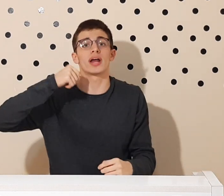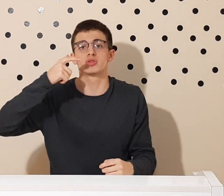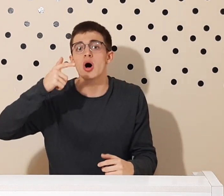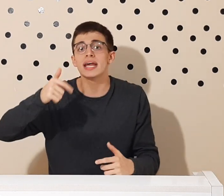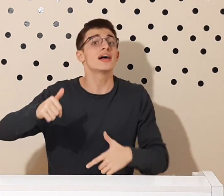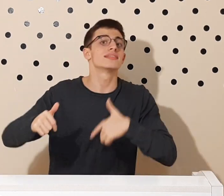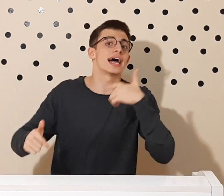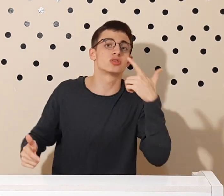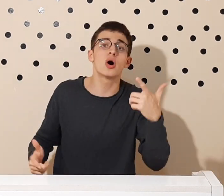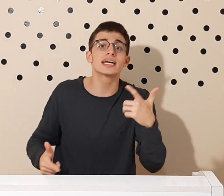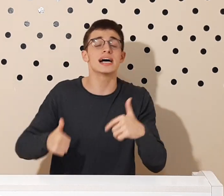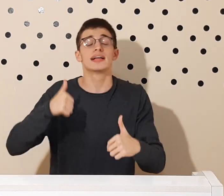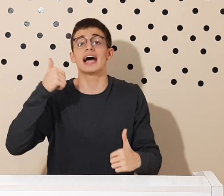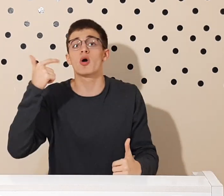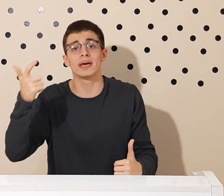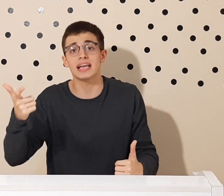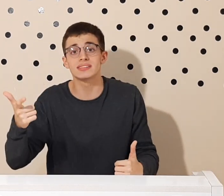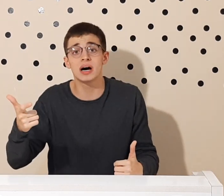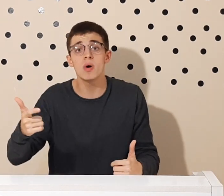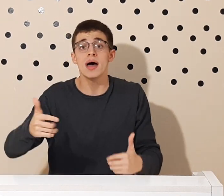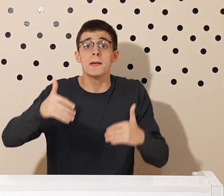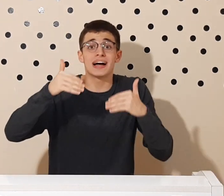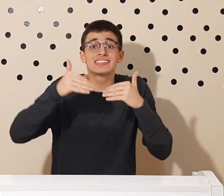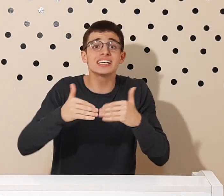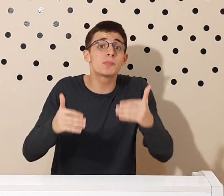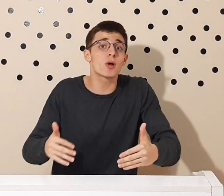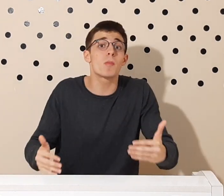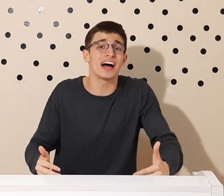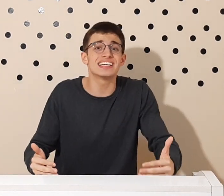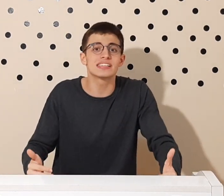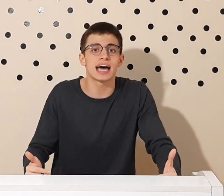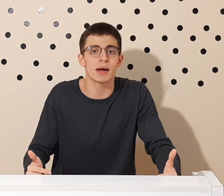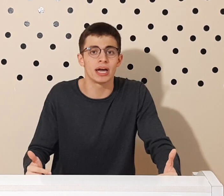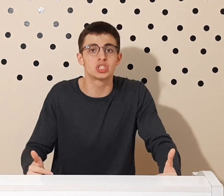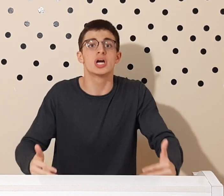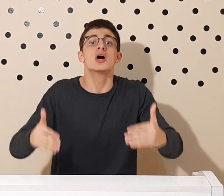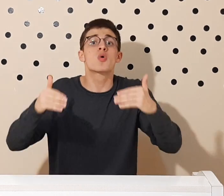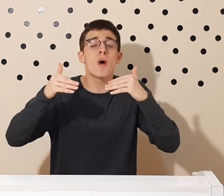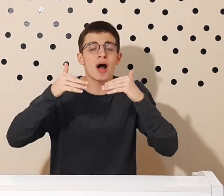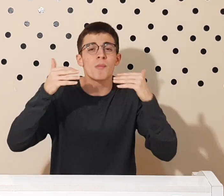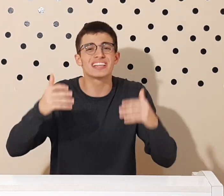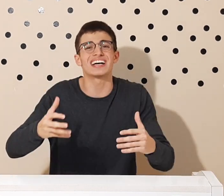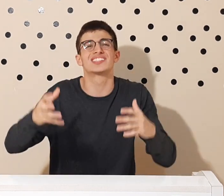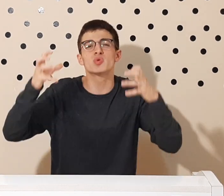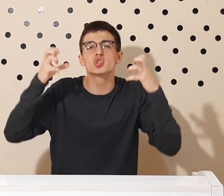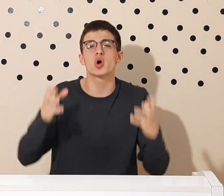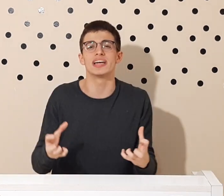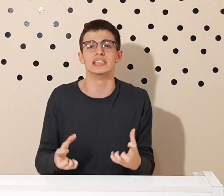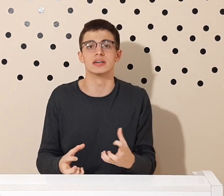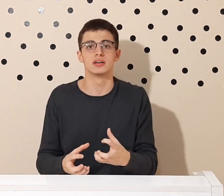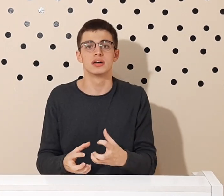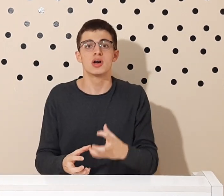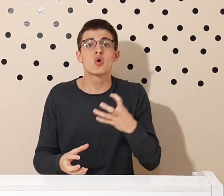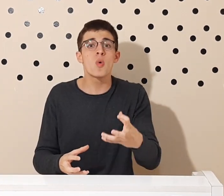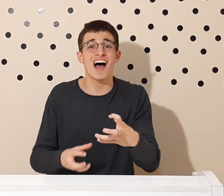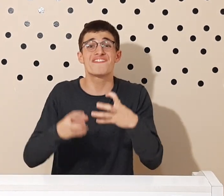oratória, da retórica, da argumentação, mas sem se preocupar necessariamente com a argumentação sólida, com a